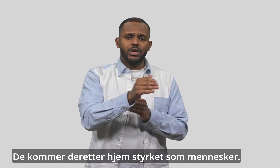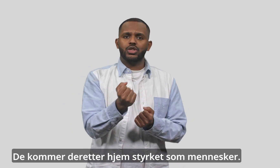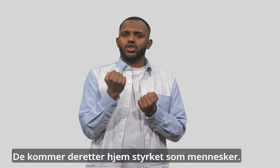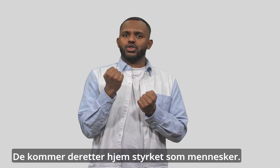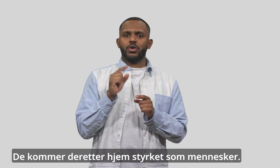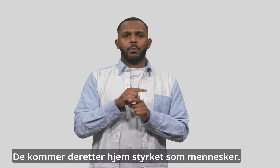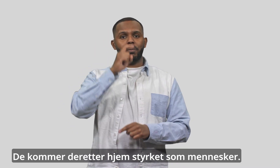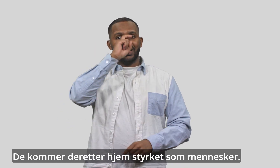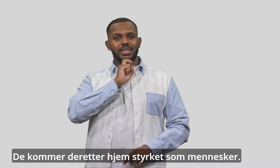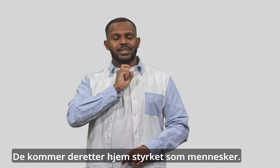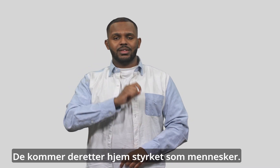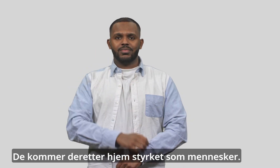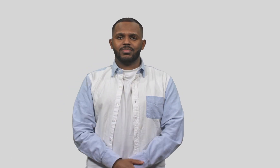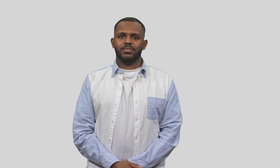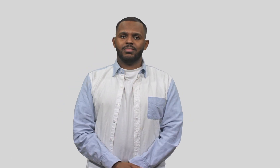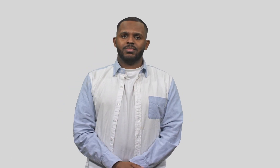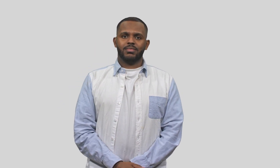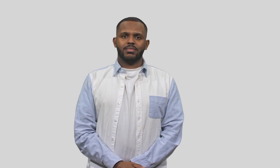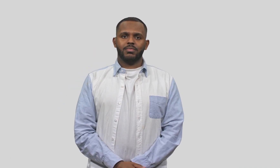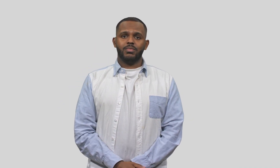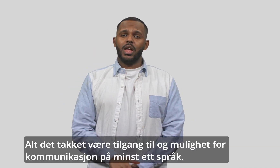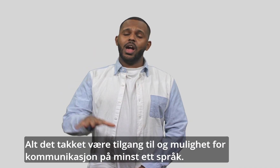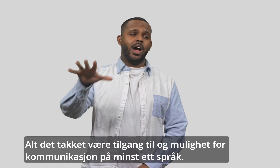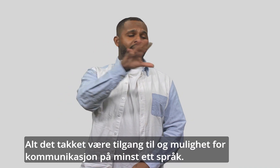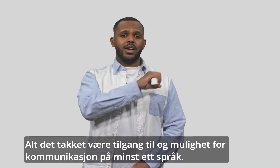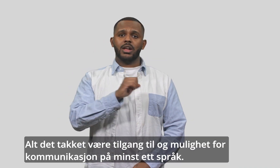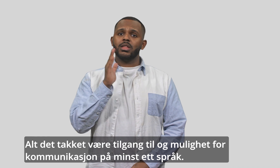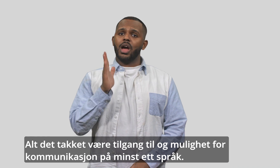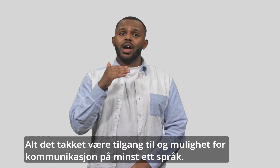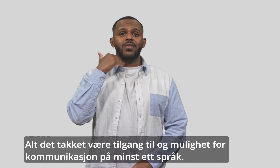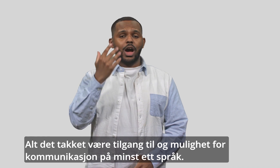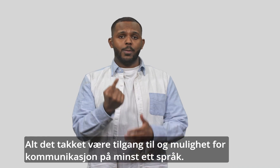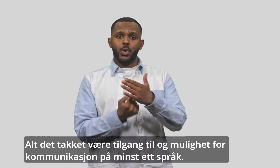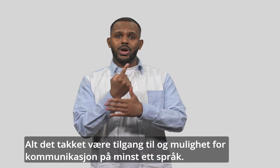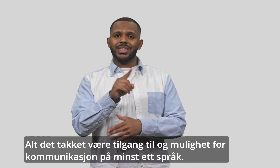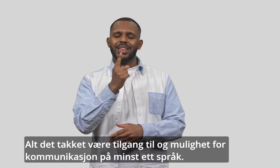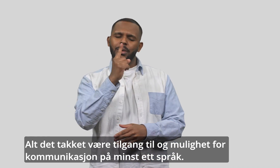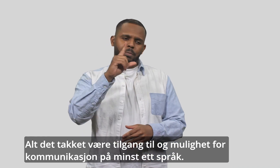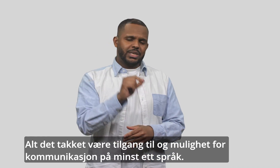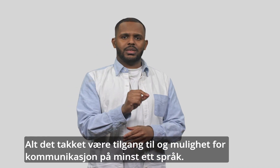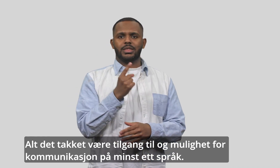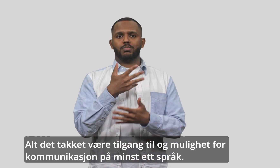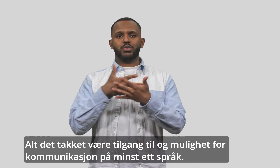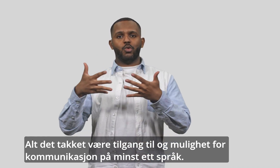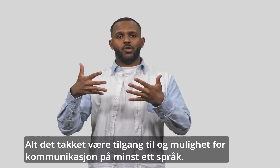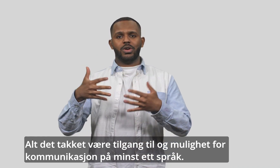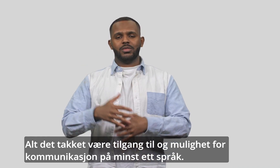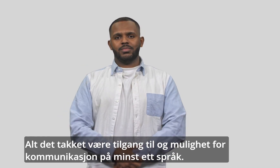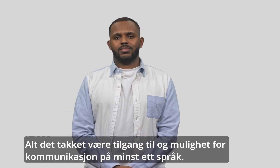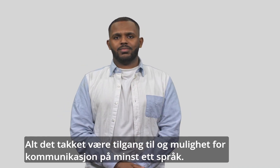De kommer deretter hjemstyrket som mennesker. Alt det er takket være tilgang til og mulighet for kommunikasjon på minst ett språk.